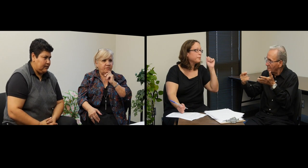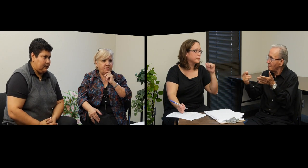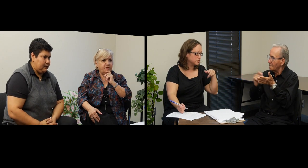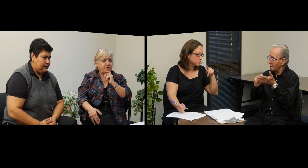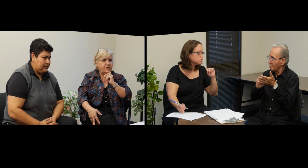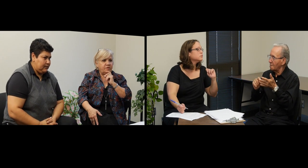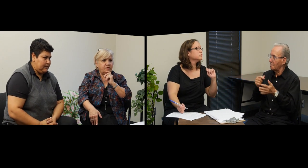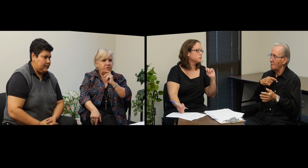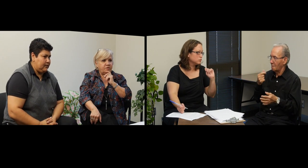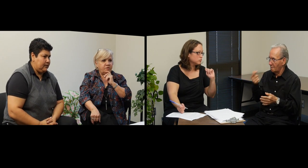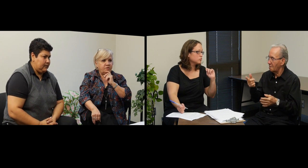Sí.